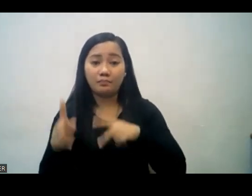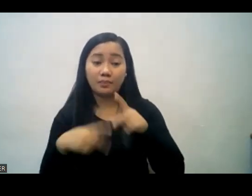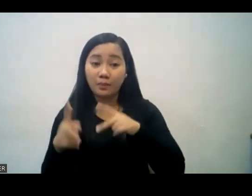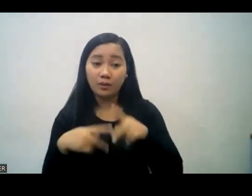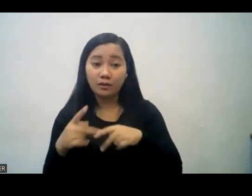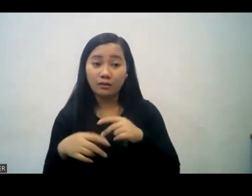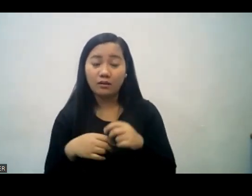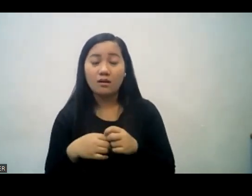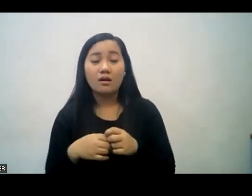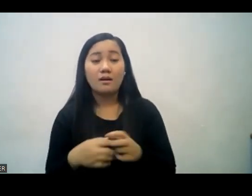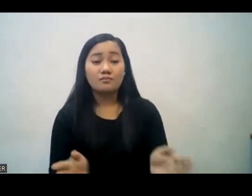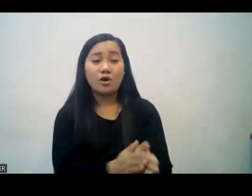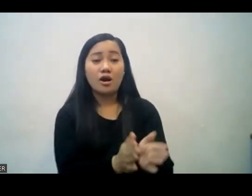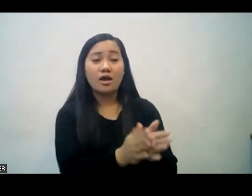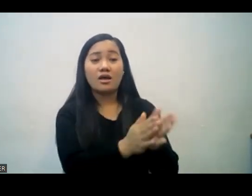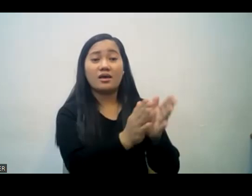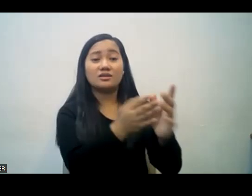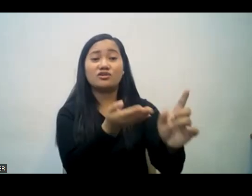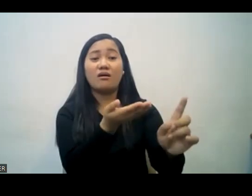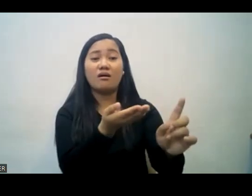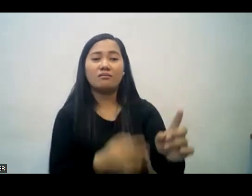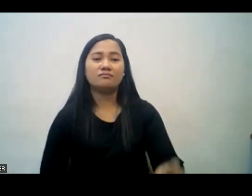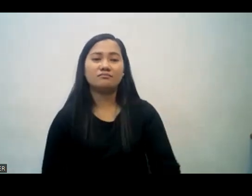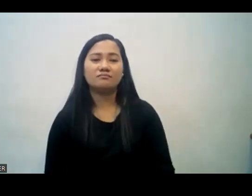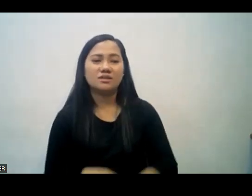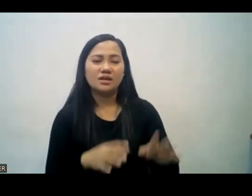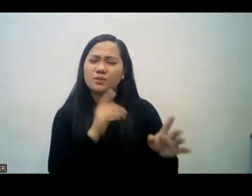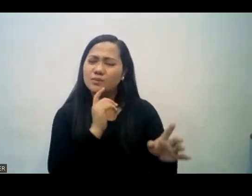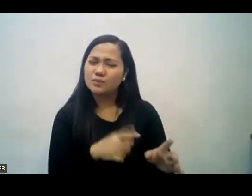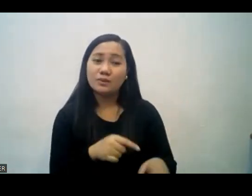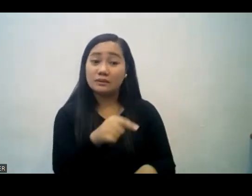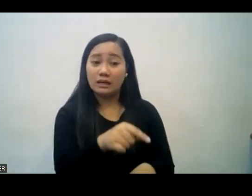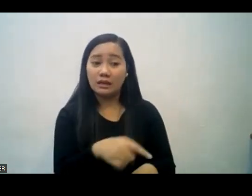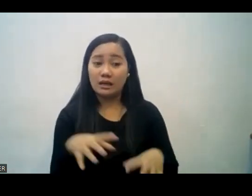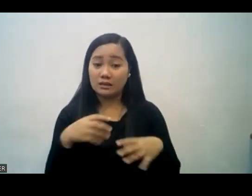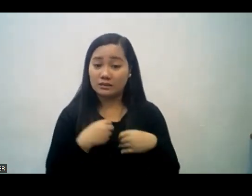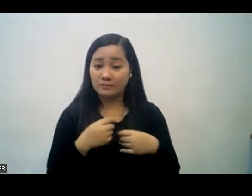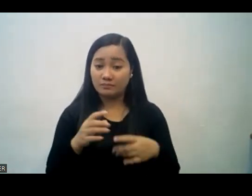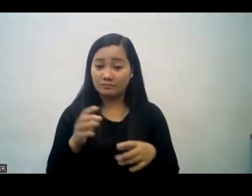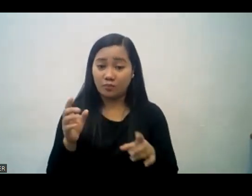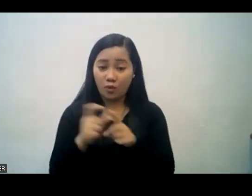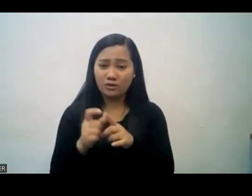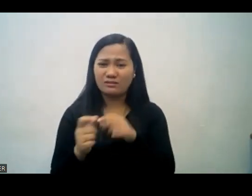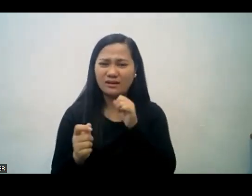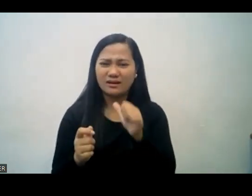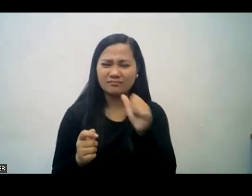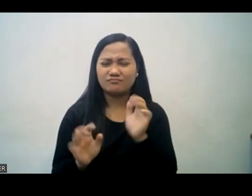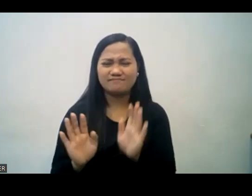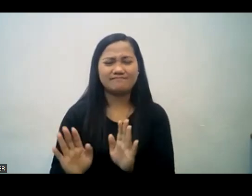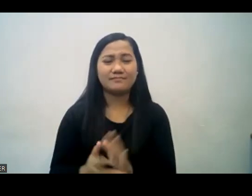kaya kahit na siya po ay pidupuri ng mga tao ay hindi po niya tinatanggap kahit isang salita mula doon at kapag